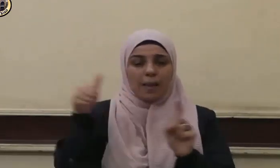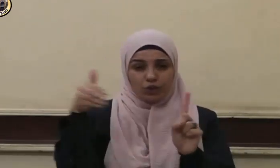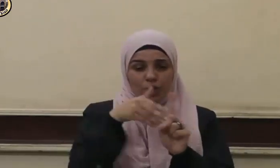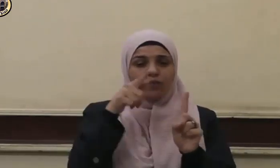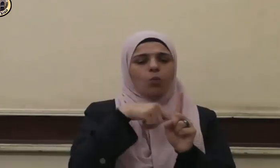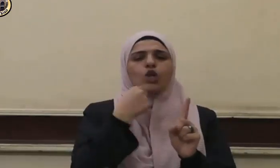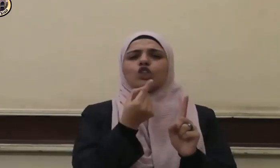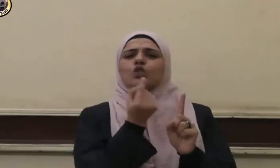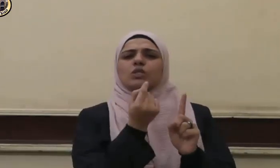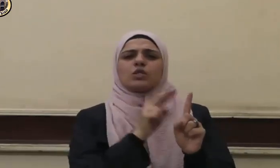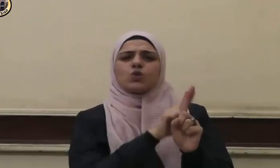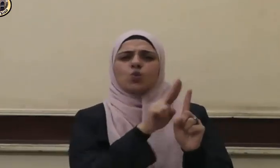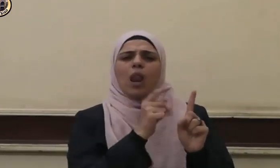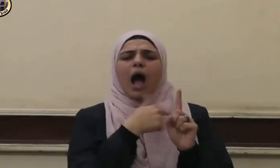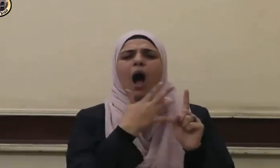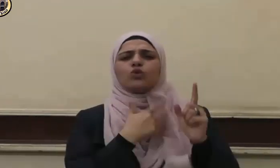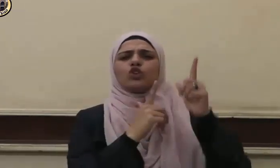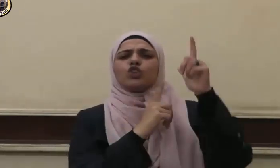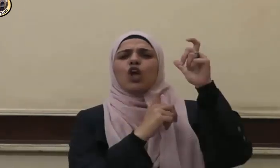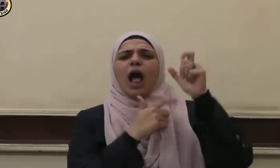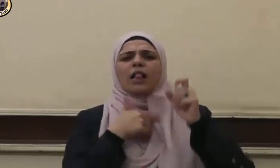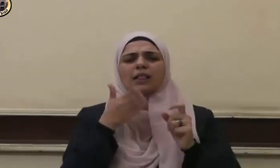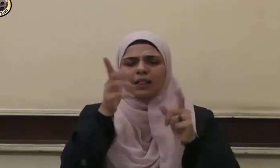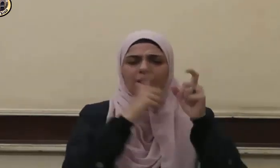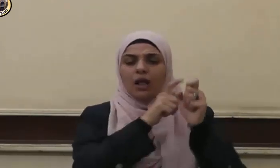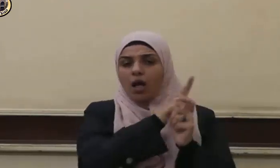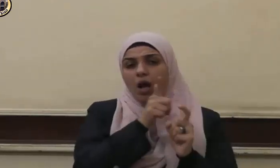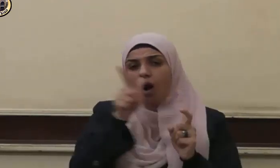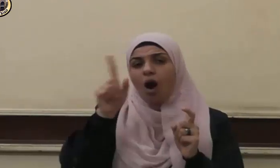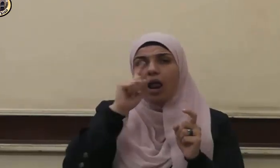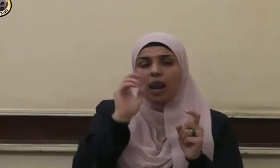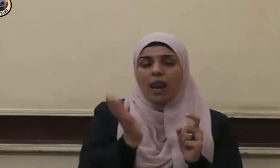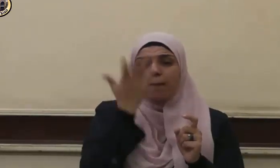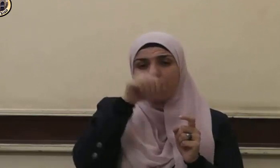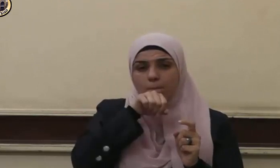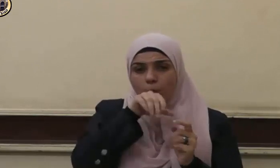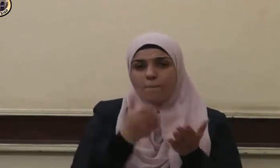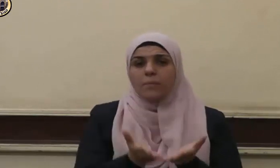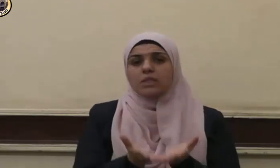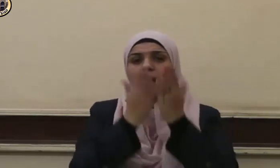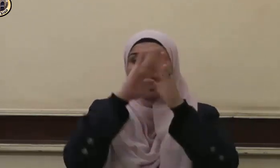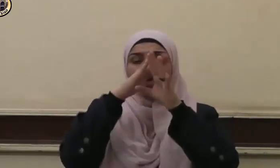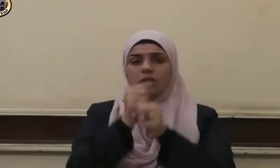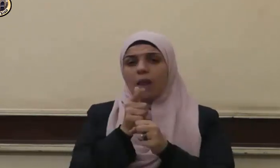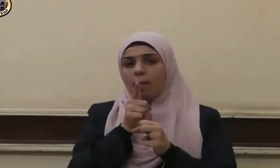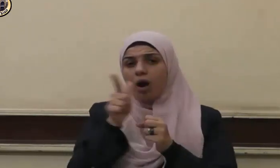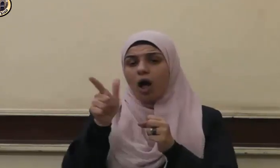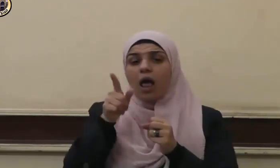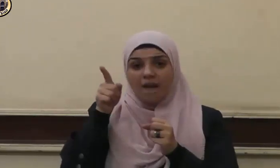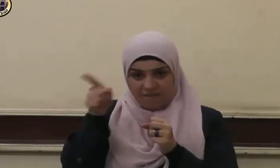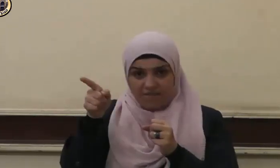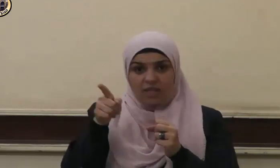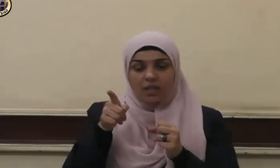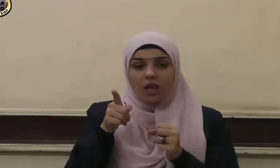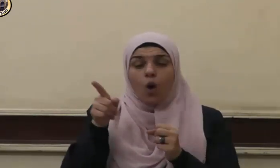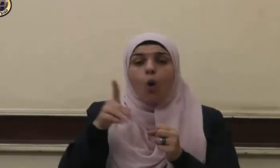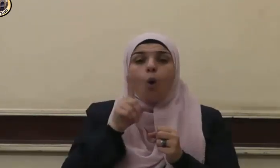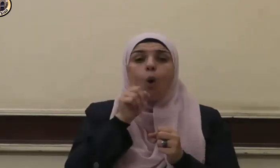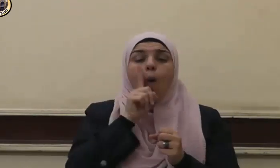يستأذنه في الجهاد فقال صلى الله عليه وسلم هل لك من